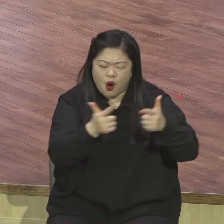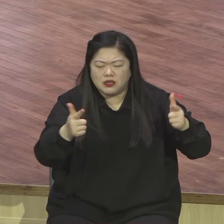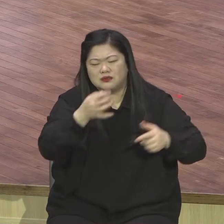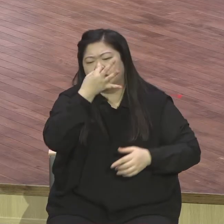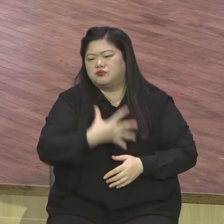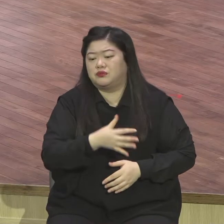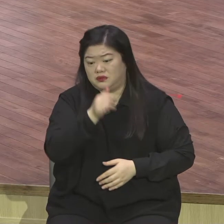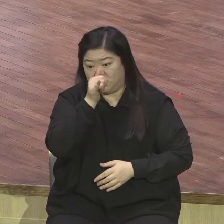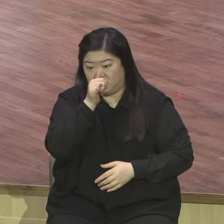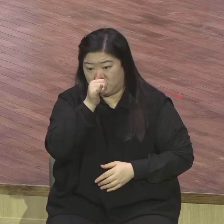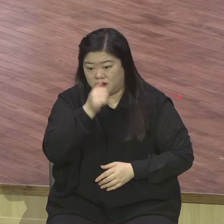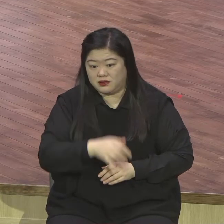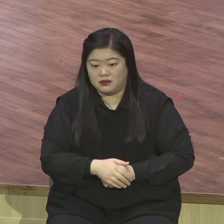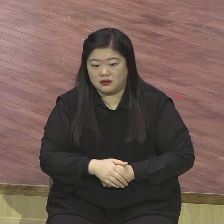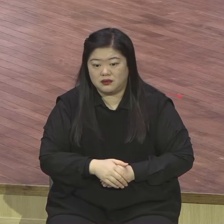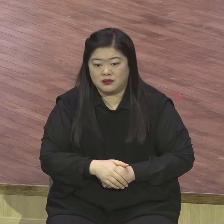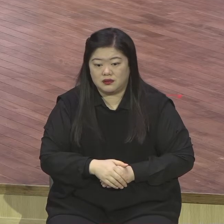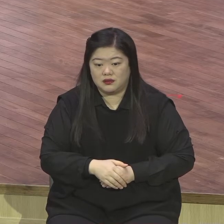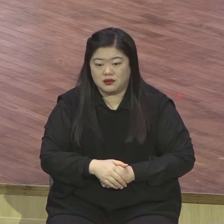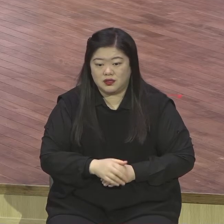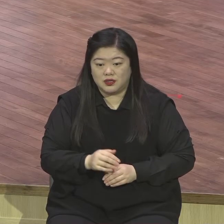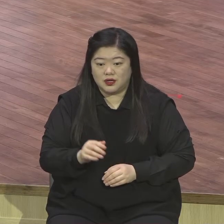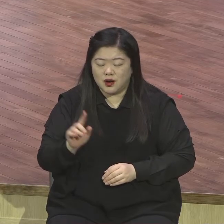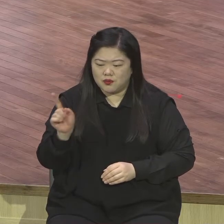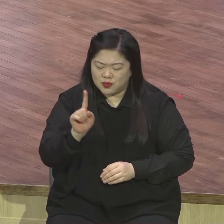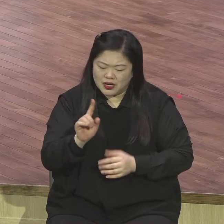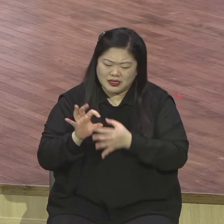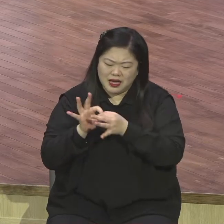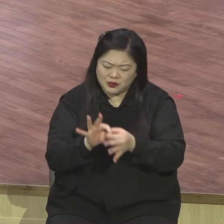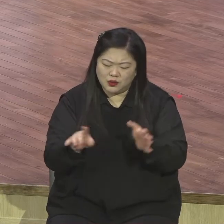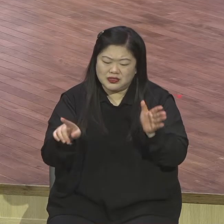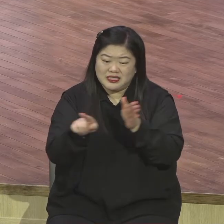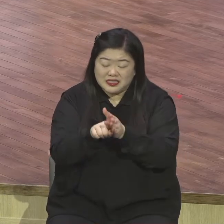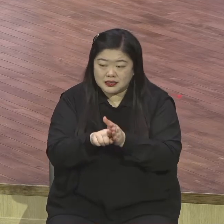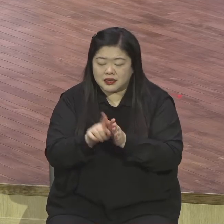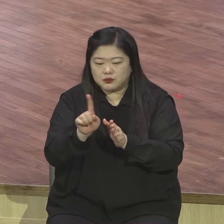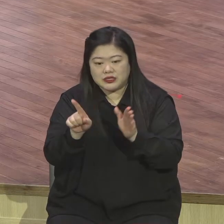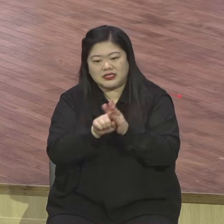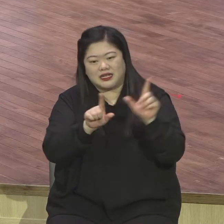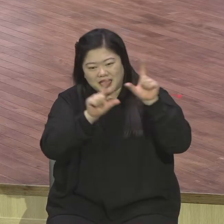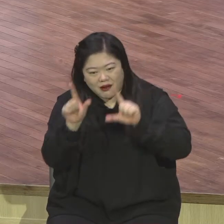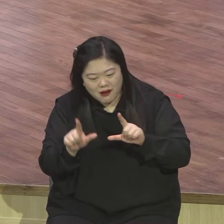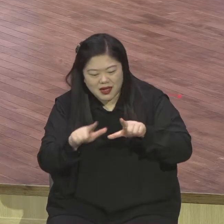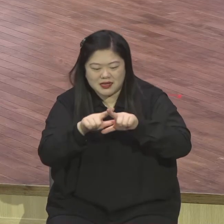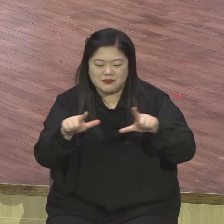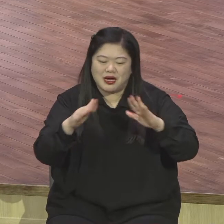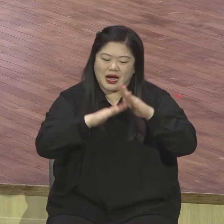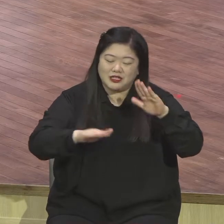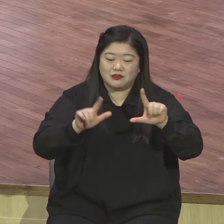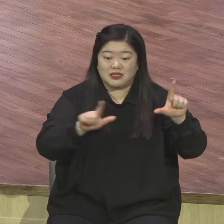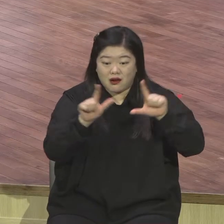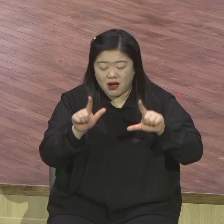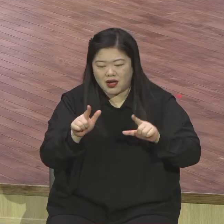롤러코스터를 타는 것처럼 좋은 일도 생겼다가 슬픈 일도 생겼다가